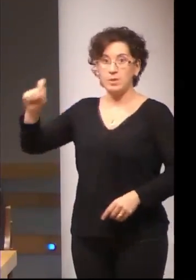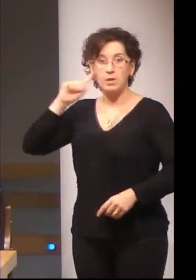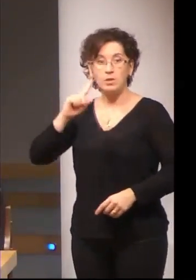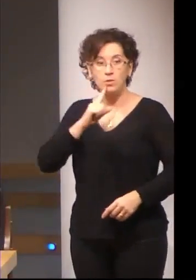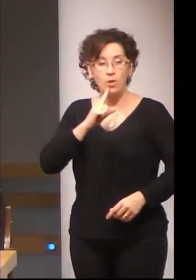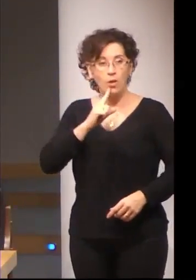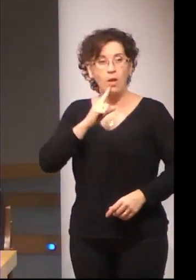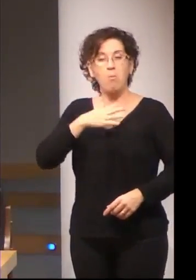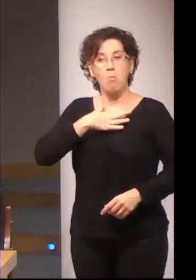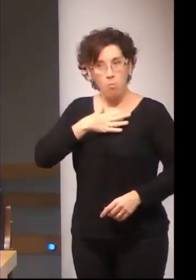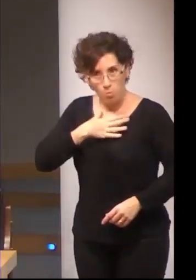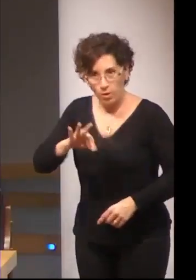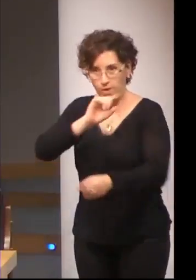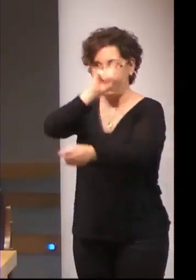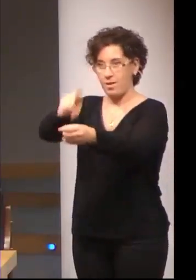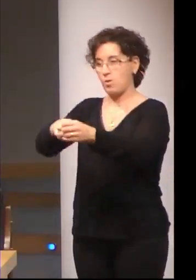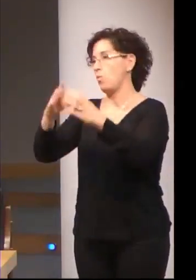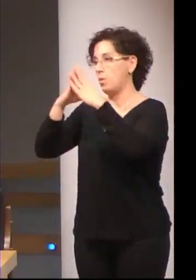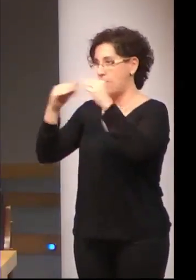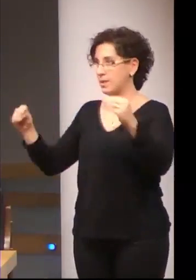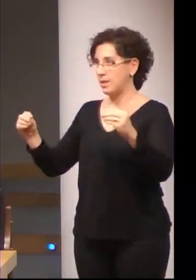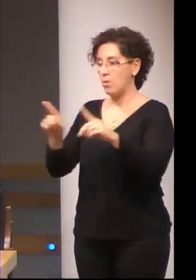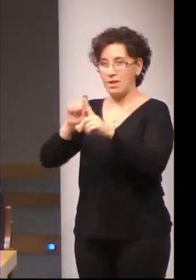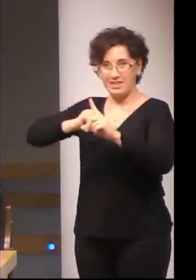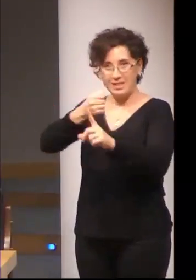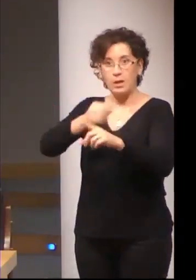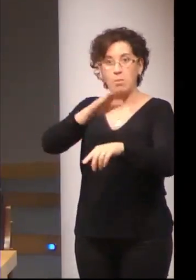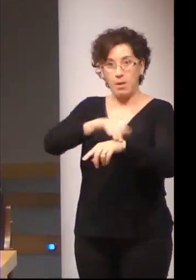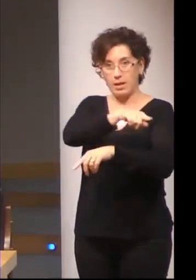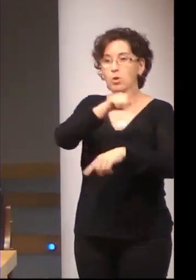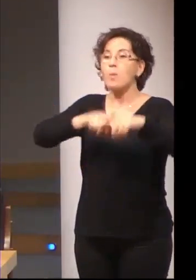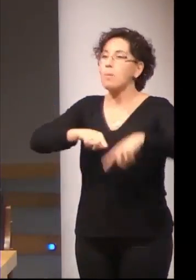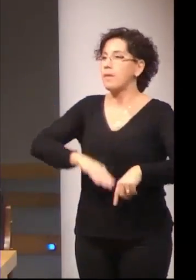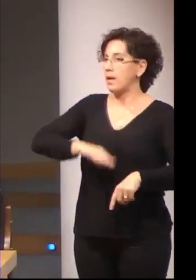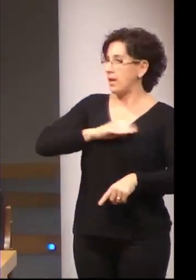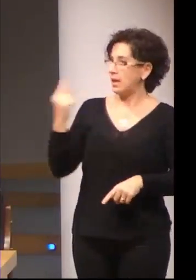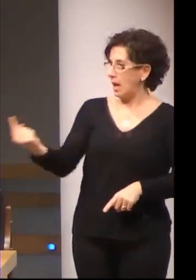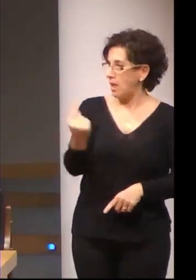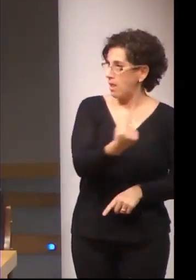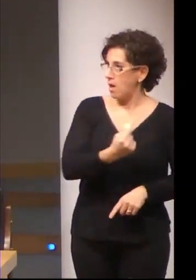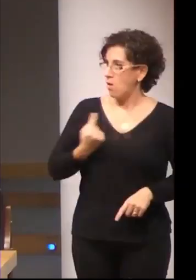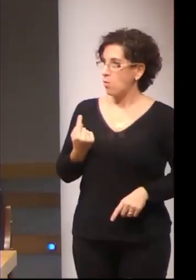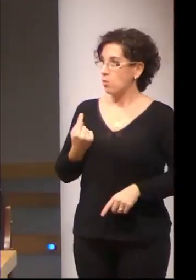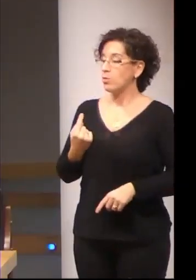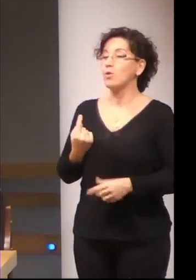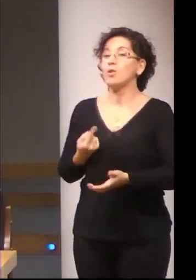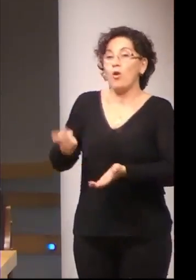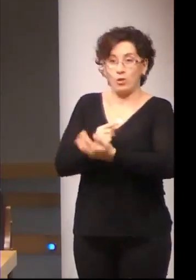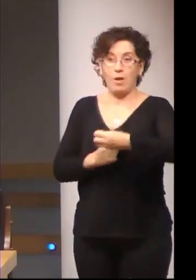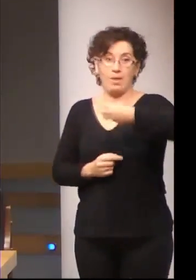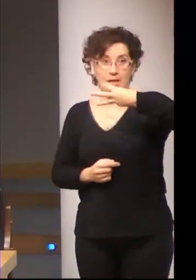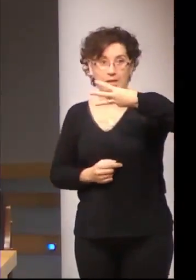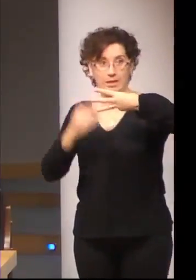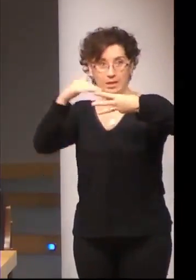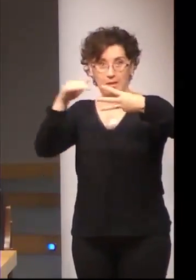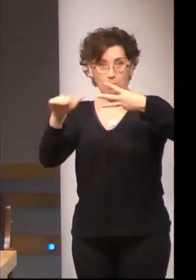universidad y ocupar aquellos puestos que su capacitación le permite y ahí tendríamos los tres niveles donde